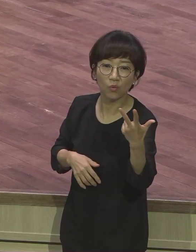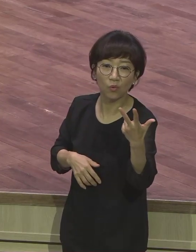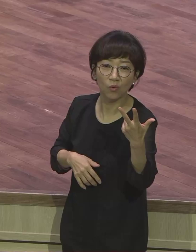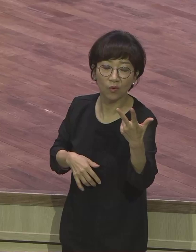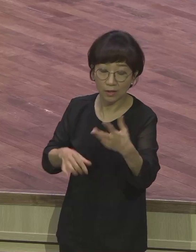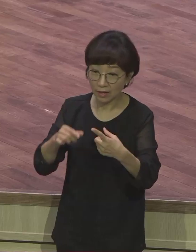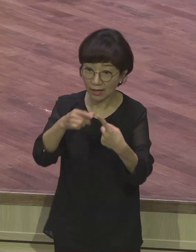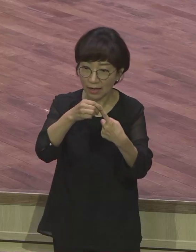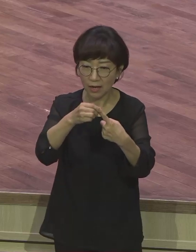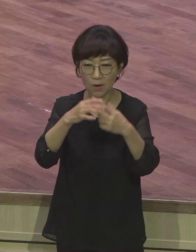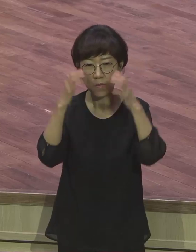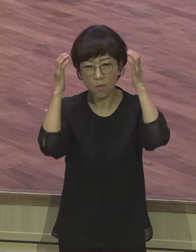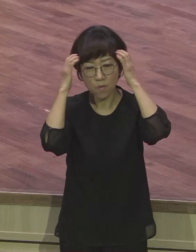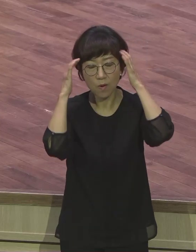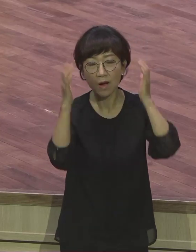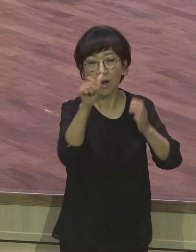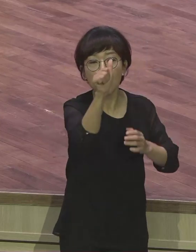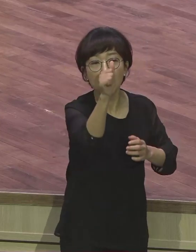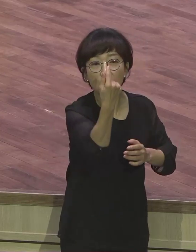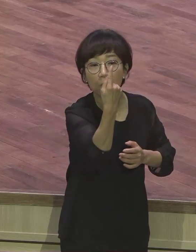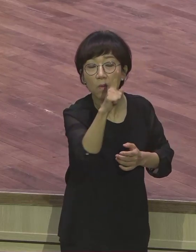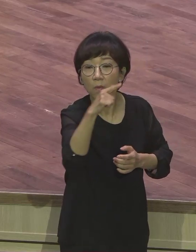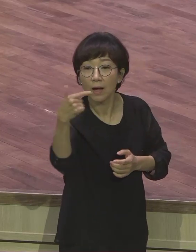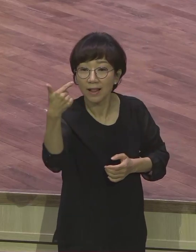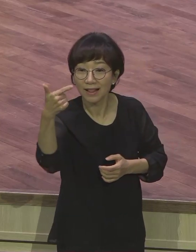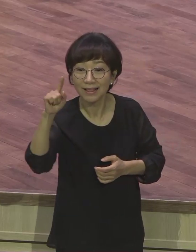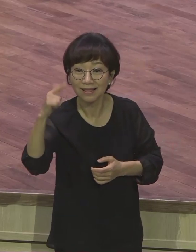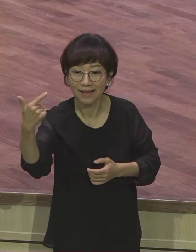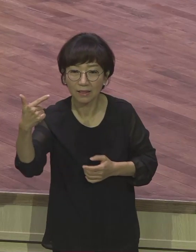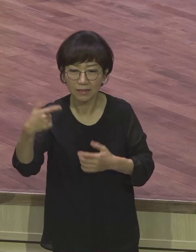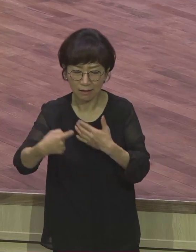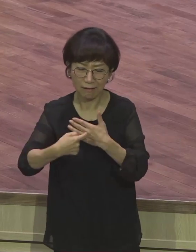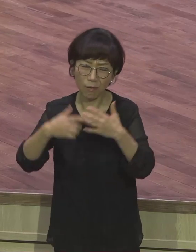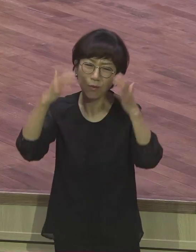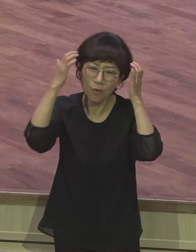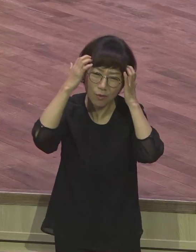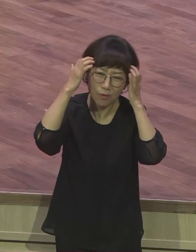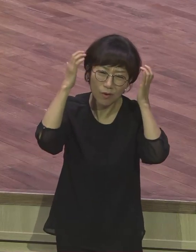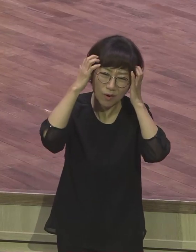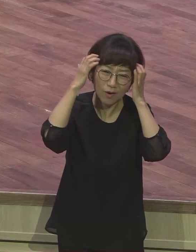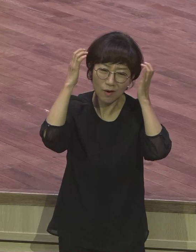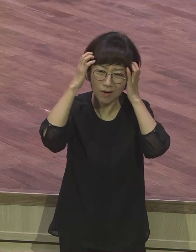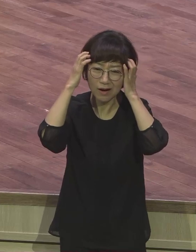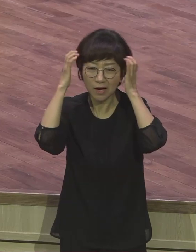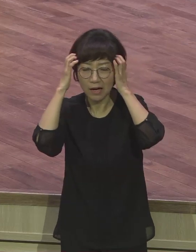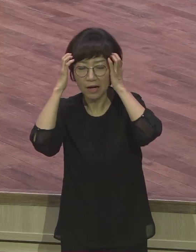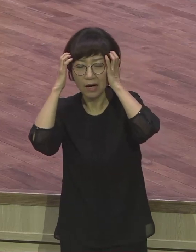환란은 뭐예요? 외적 공격입니다. 외적 환경입니다. 외적이 오는 환란이나